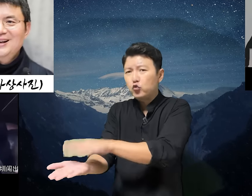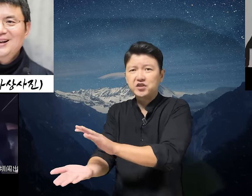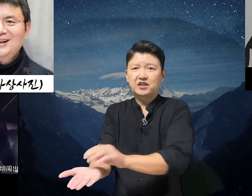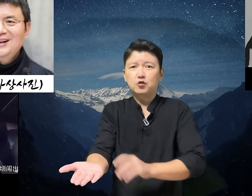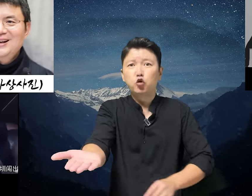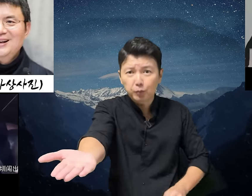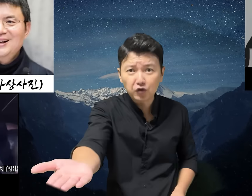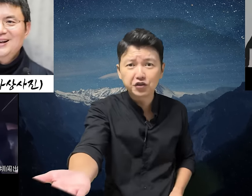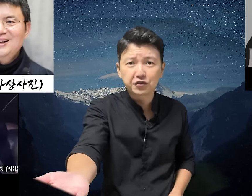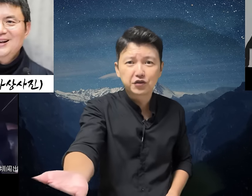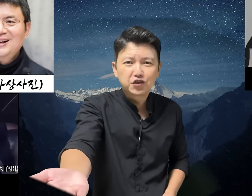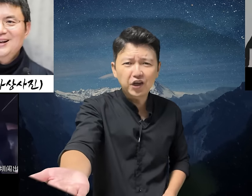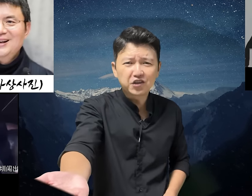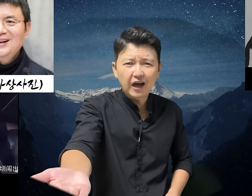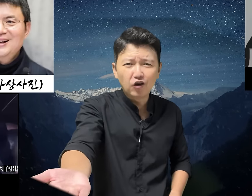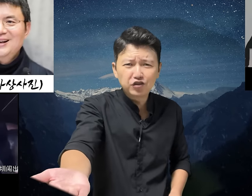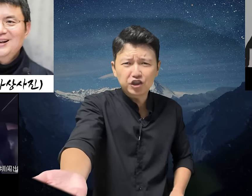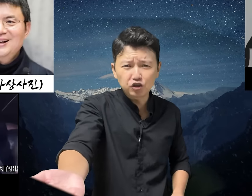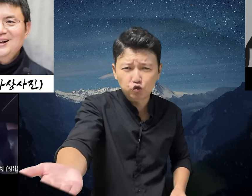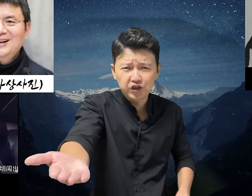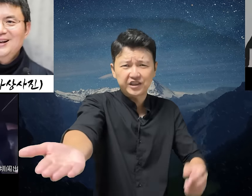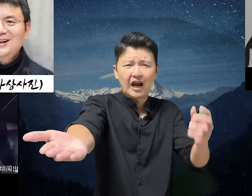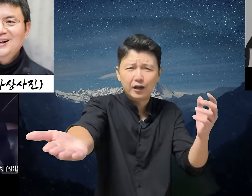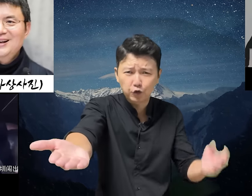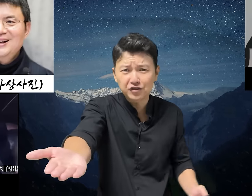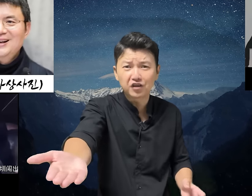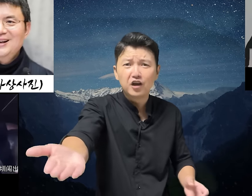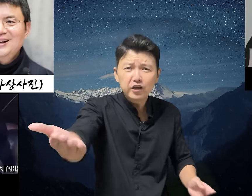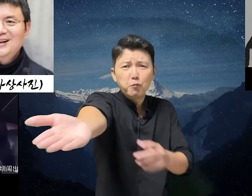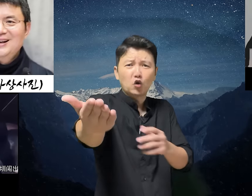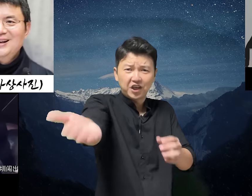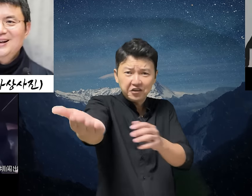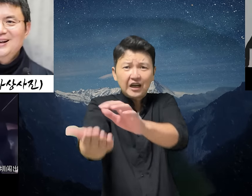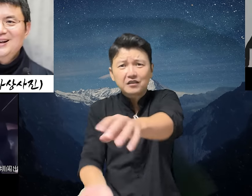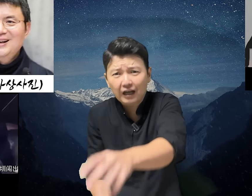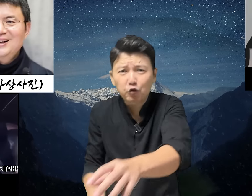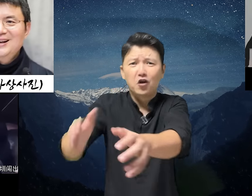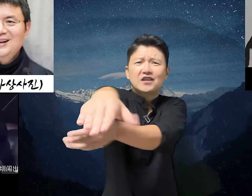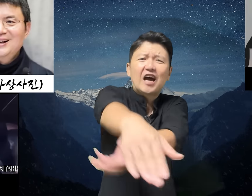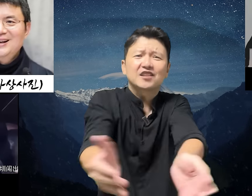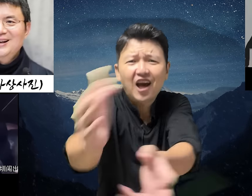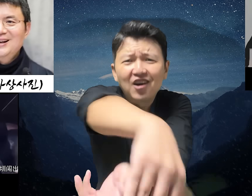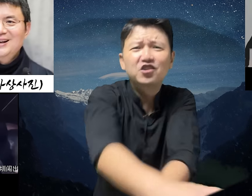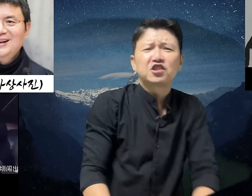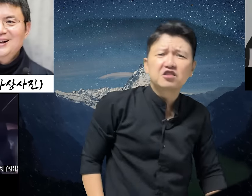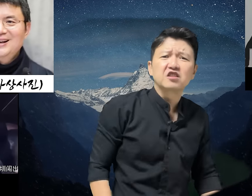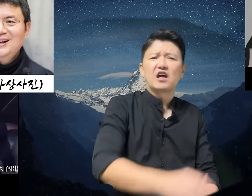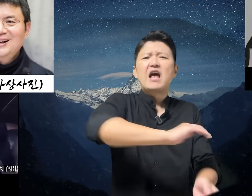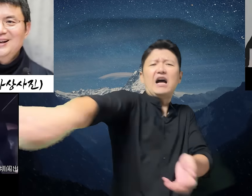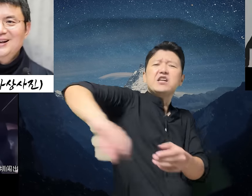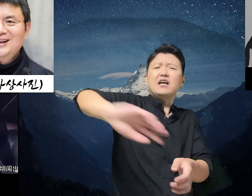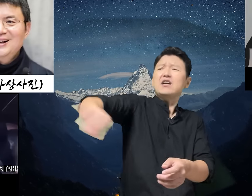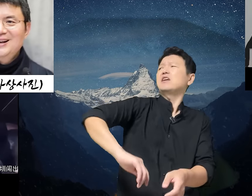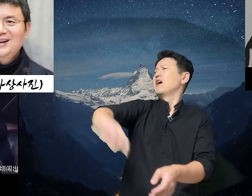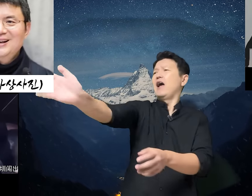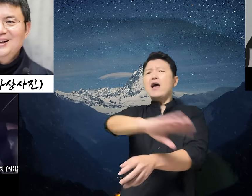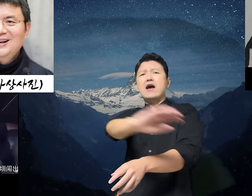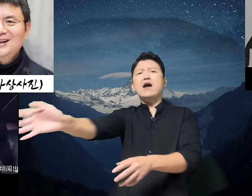유엔짜리 쿠폰이에요 근데 그날 어르신이 술이 잘 되어서 이 못 챙겨갔더라구요 자 자 어르신 그러자 아니 아니 아니 에헤